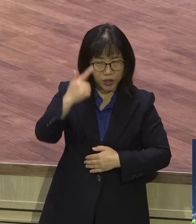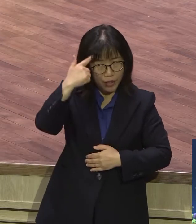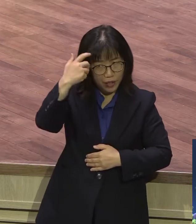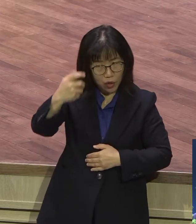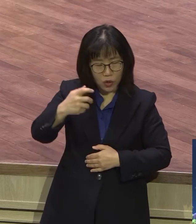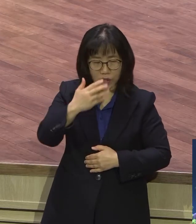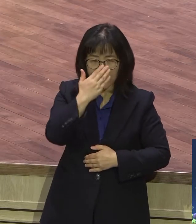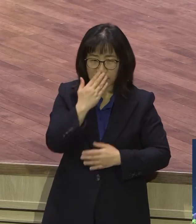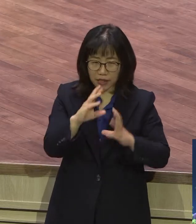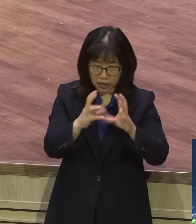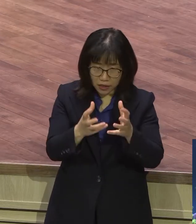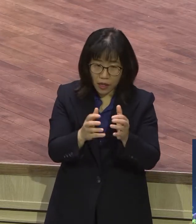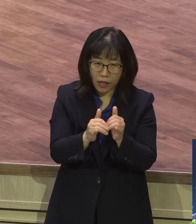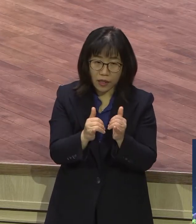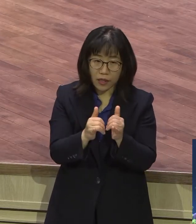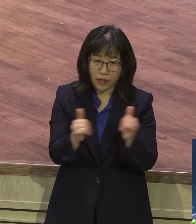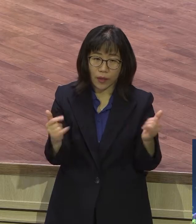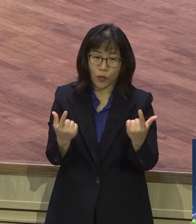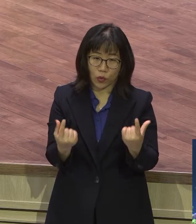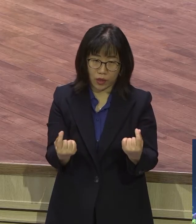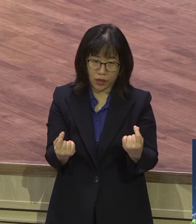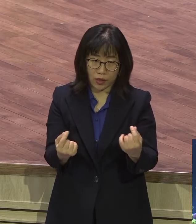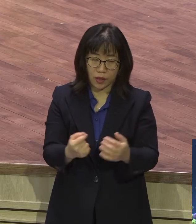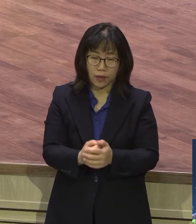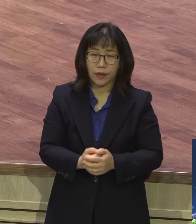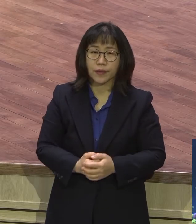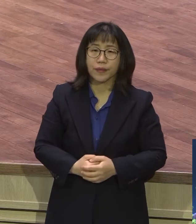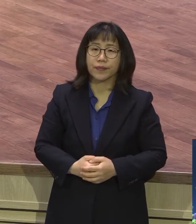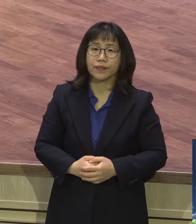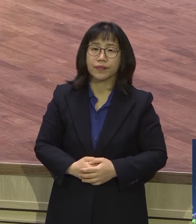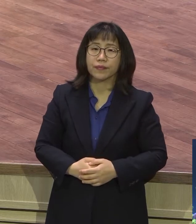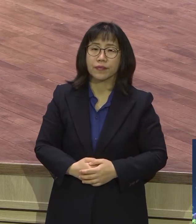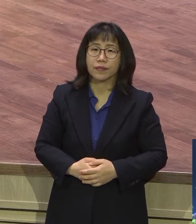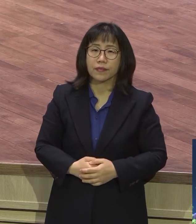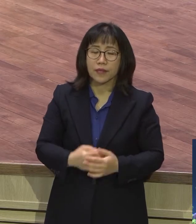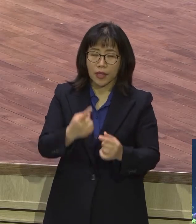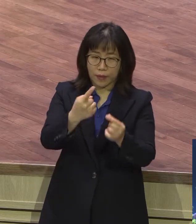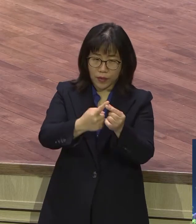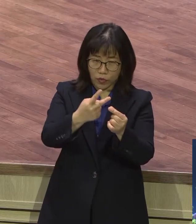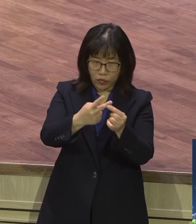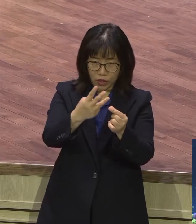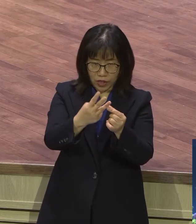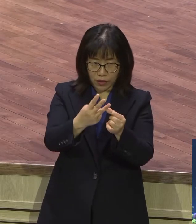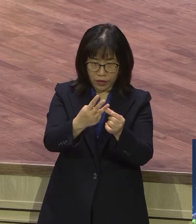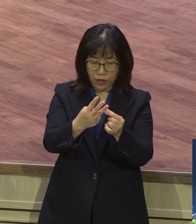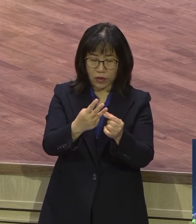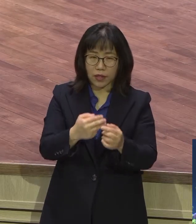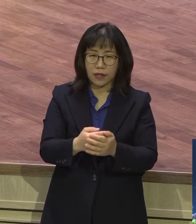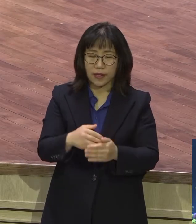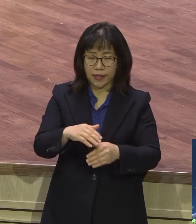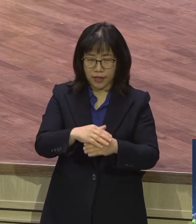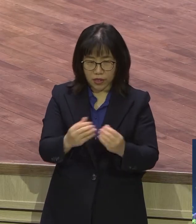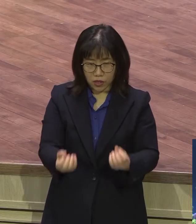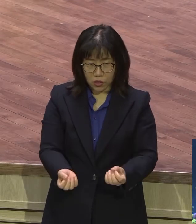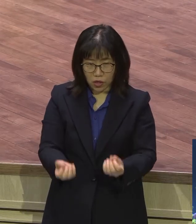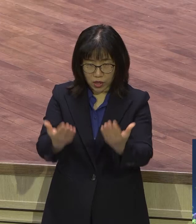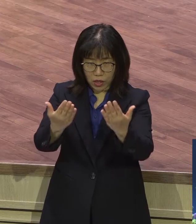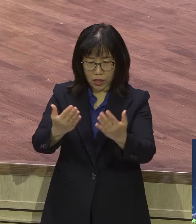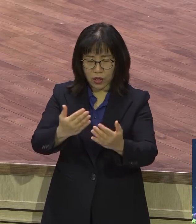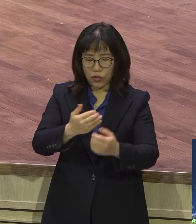우리도 똑같이 이것을 붙잡아야 된다. 이 세 가지 절귀 기초 신앙생활의 기초가 되어야